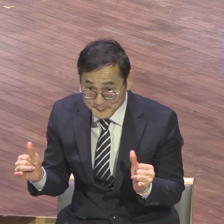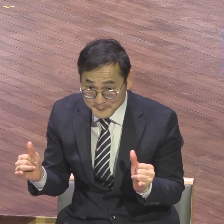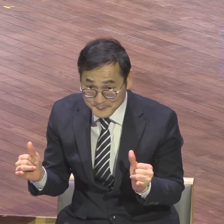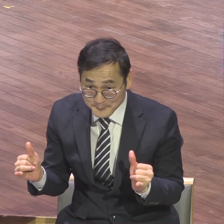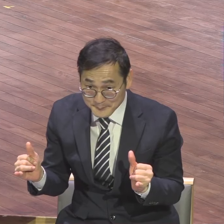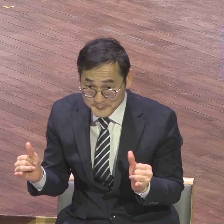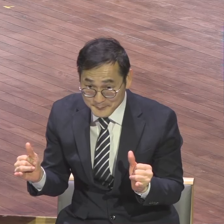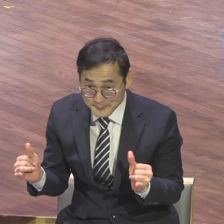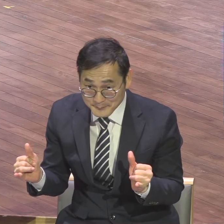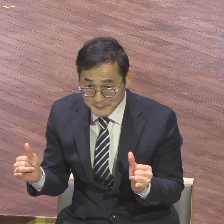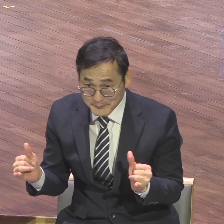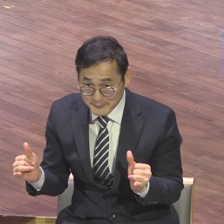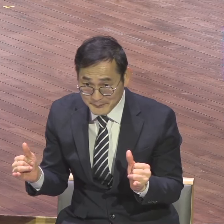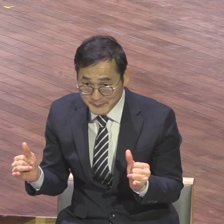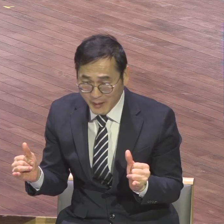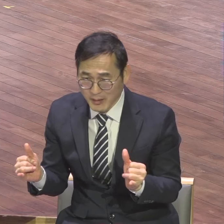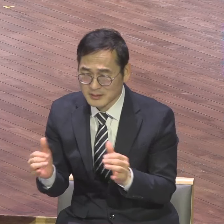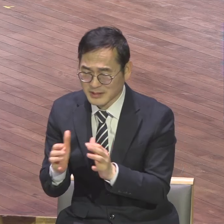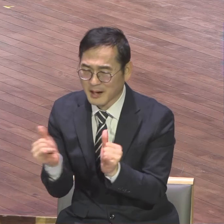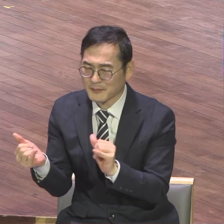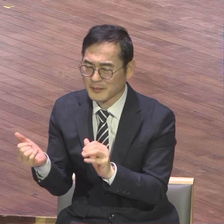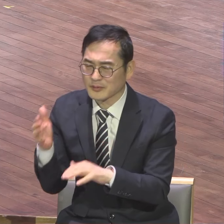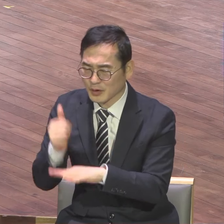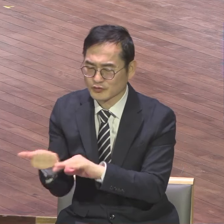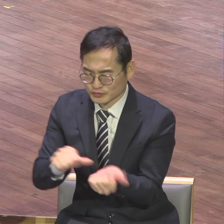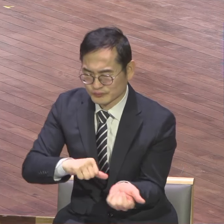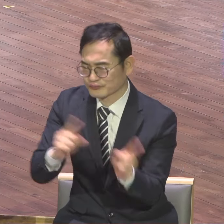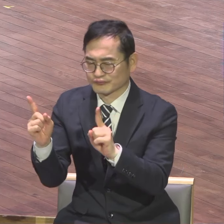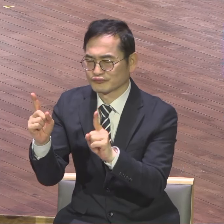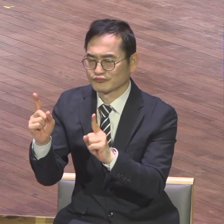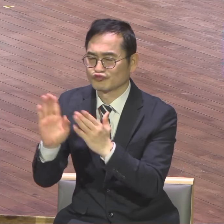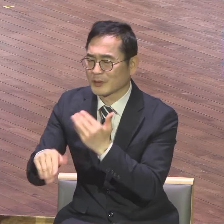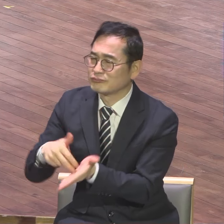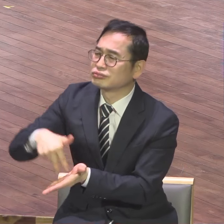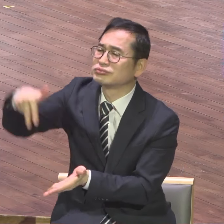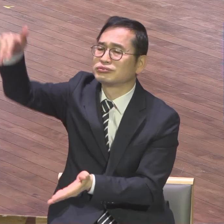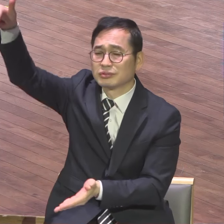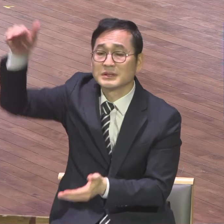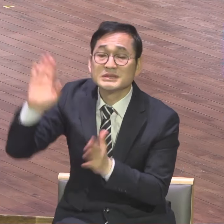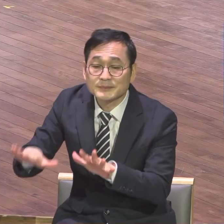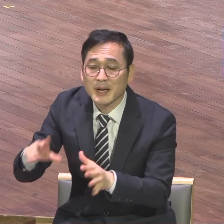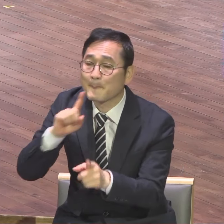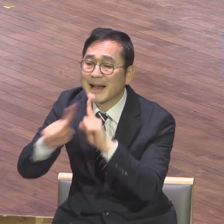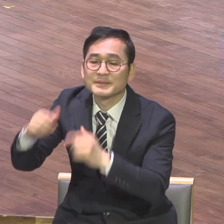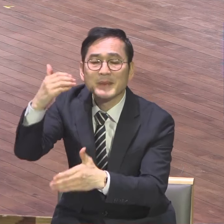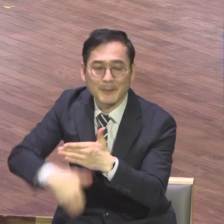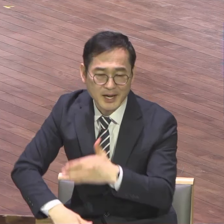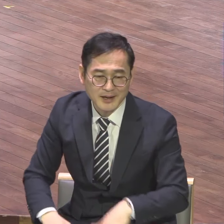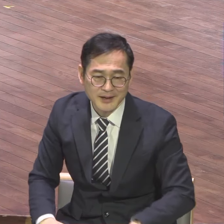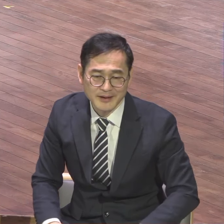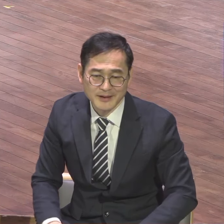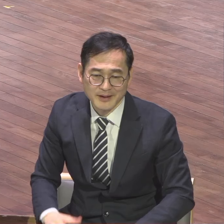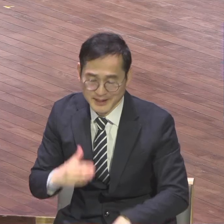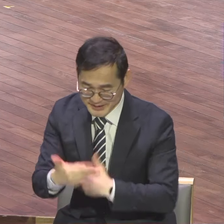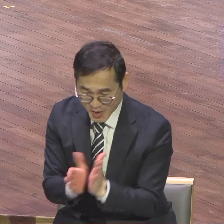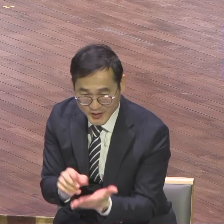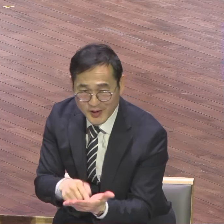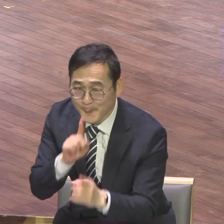말씀이에요 태초의 말씀이 계시니라 이 말씀이 우리와 함께하시니 예수 그리스도라 그랬어요 요한범